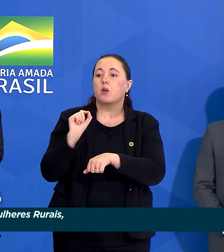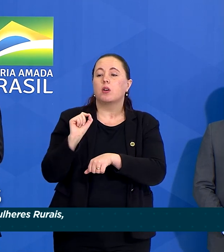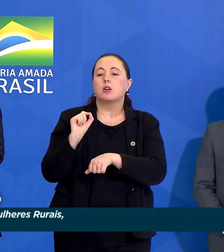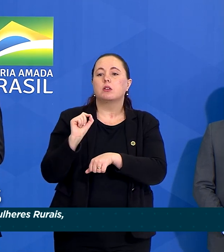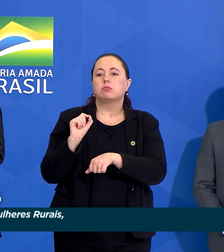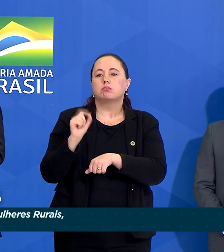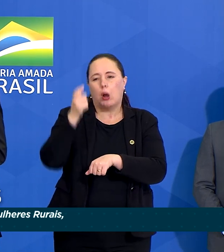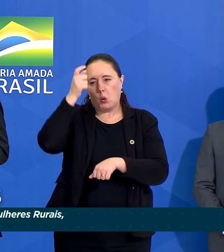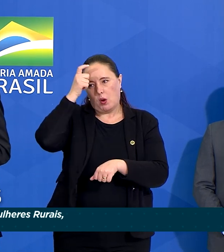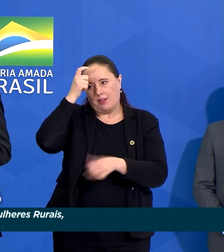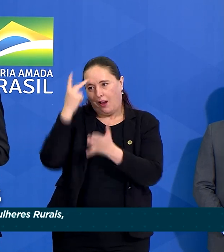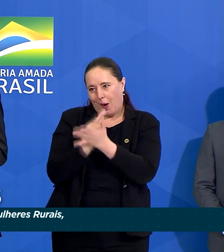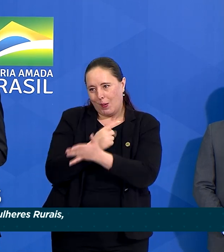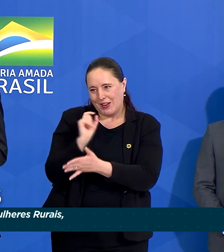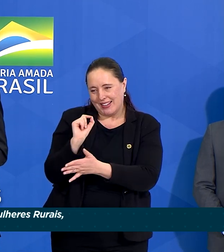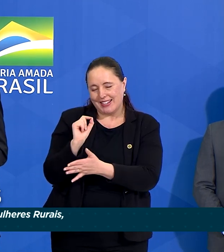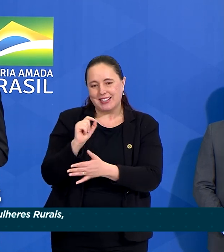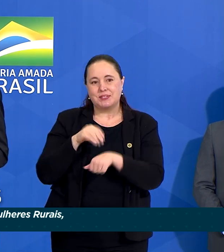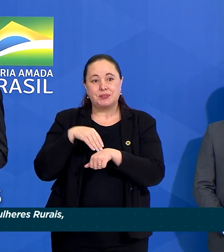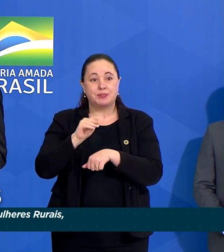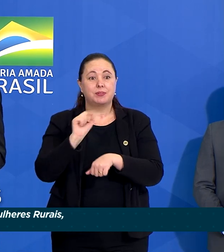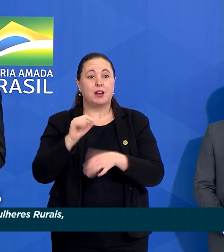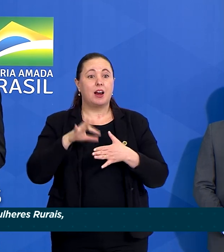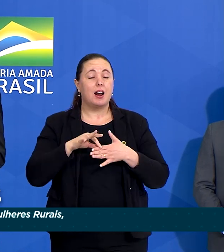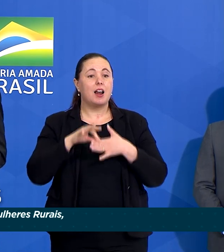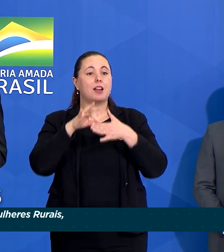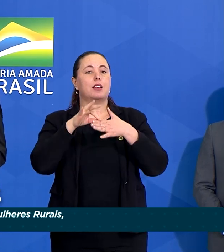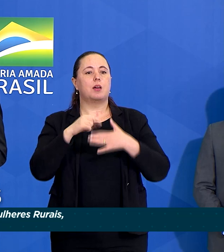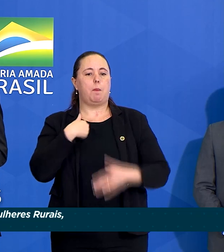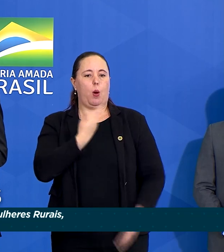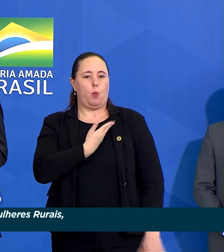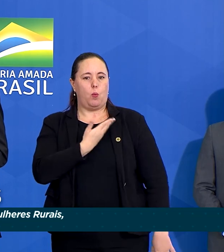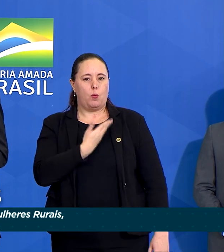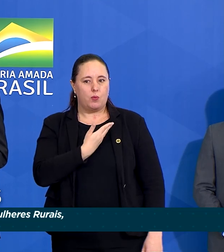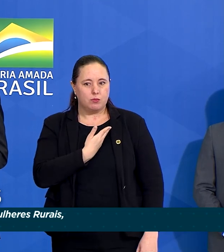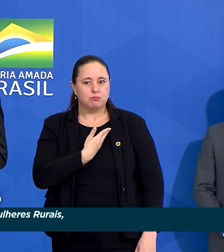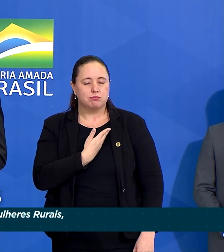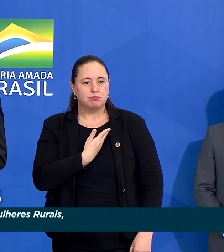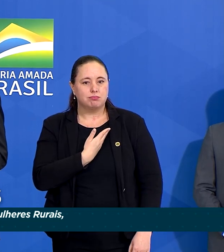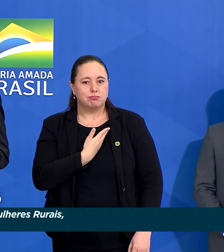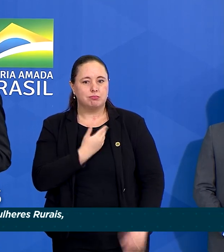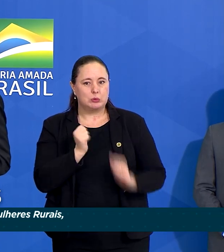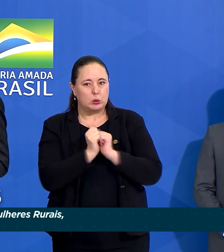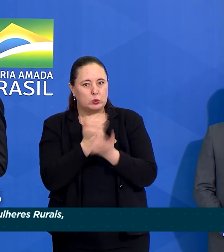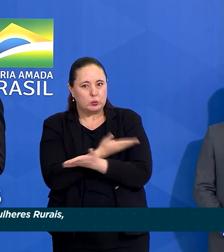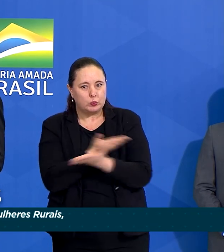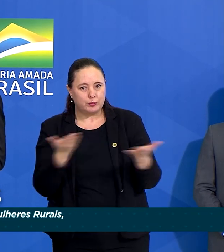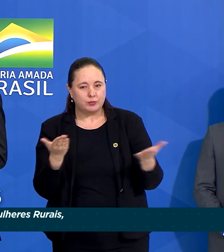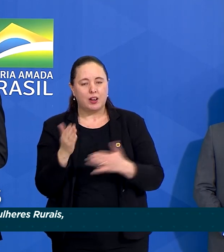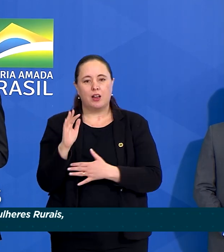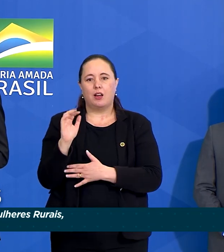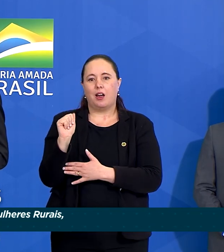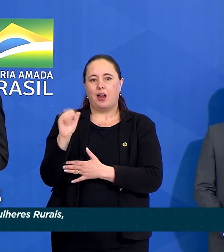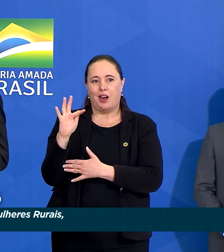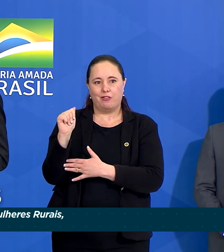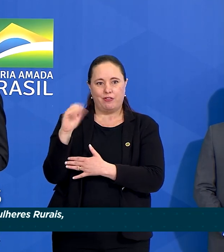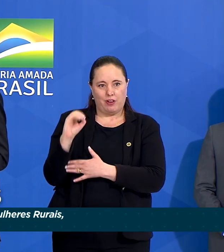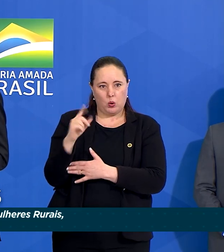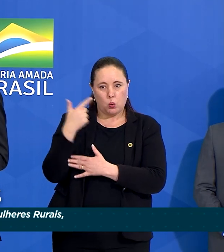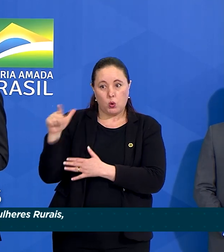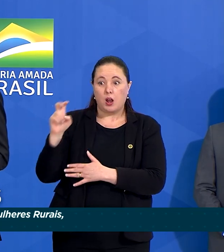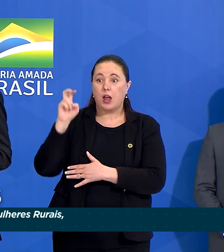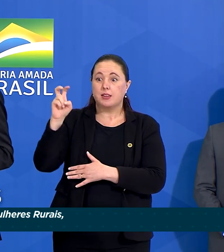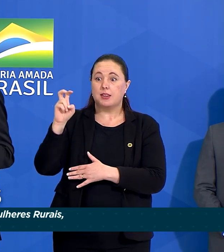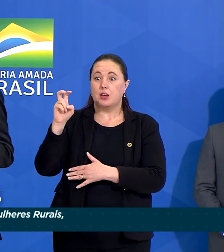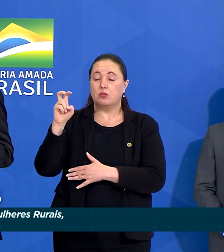coincidência. Sobre a liderança de meu amigo Niki Fabiansic, a FAO e outras cinco